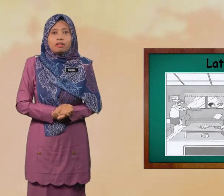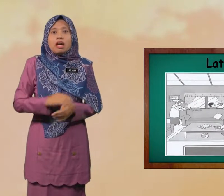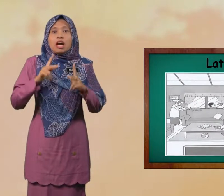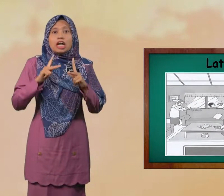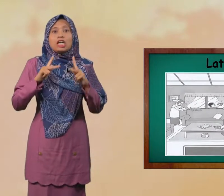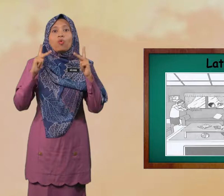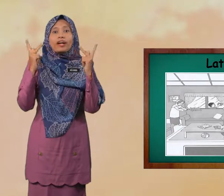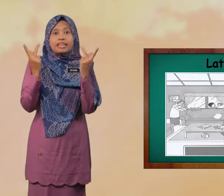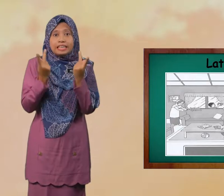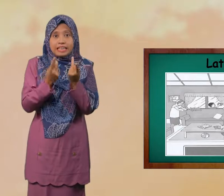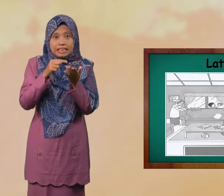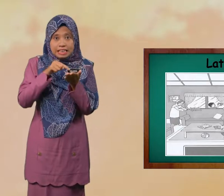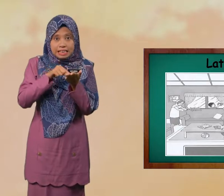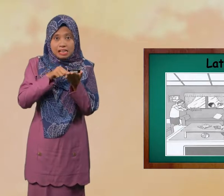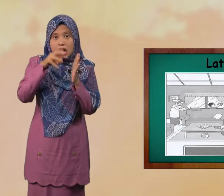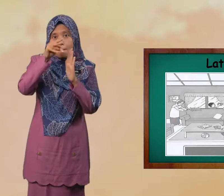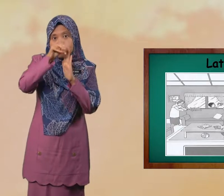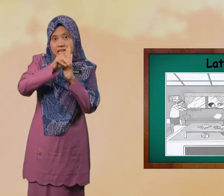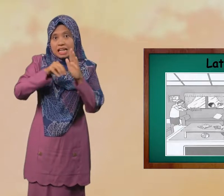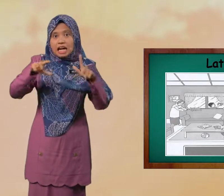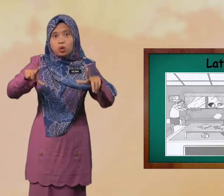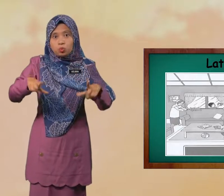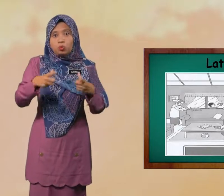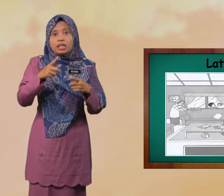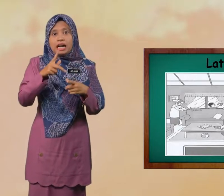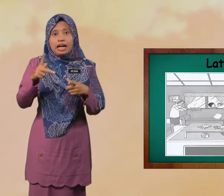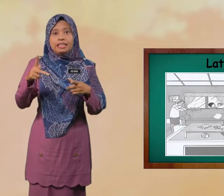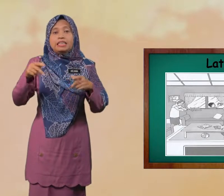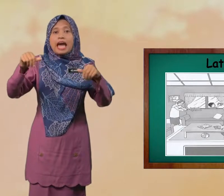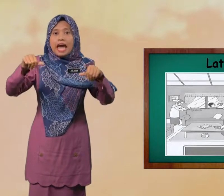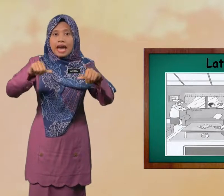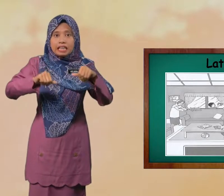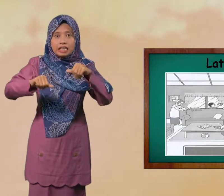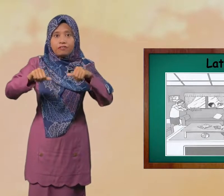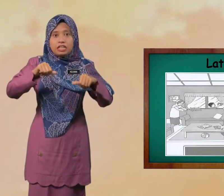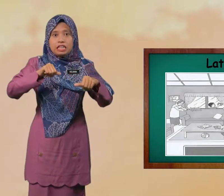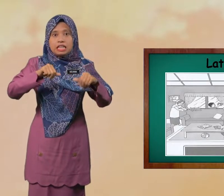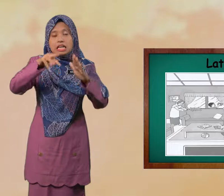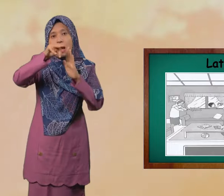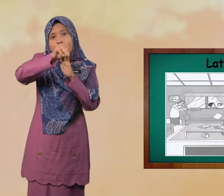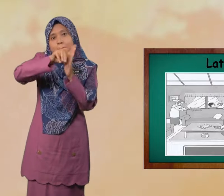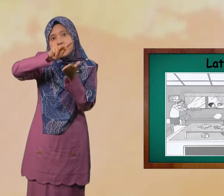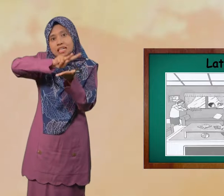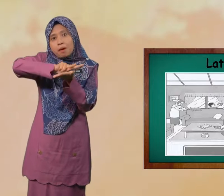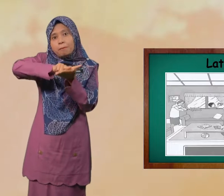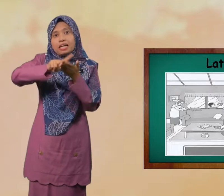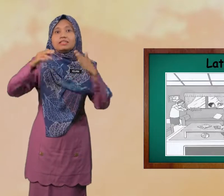Keluarga Ini Melakukan Aktiviti Mengemas